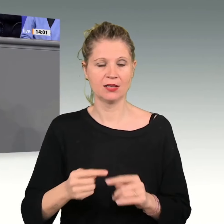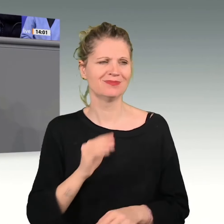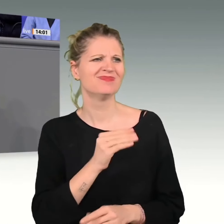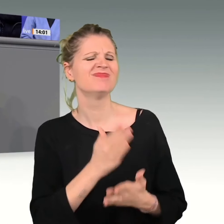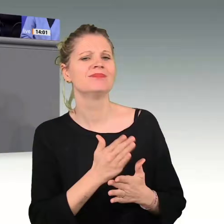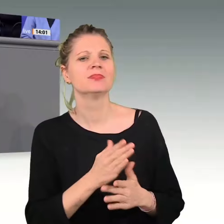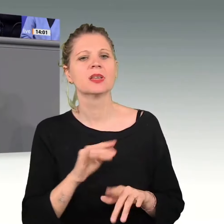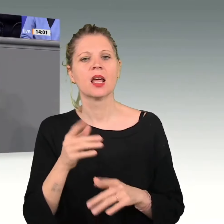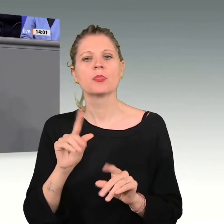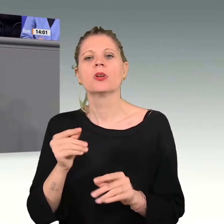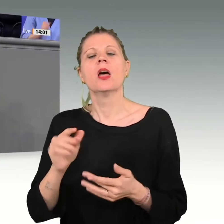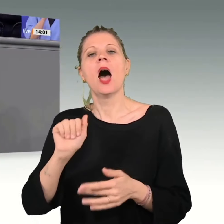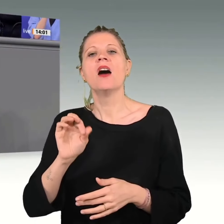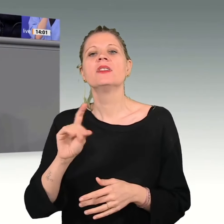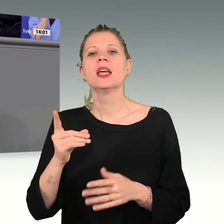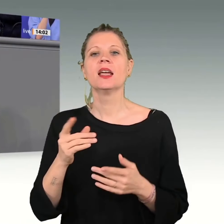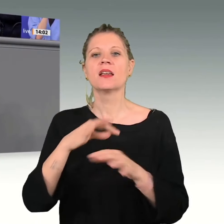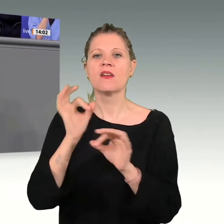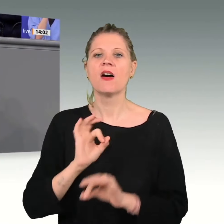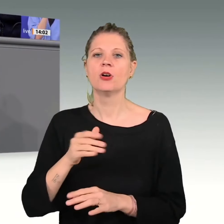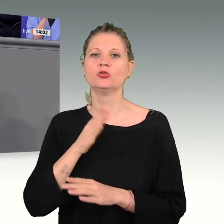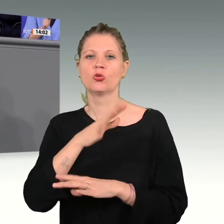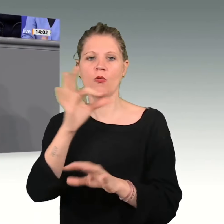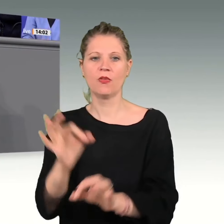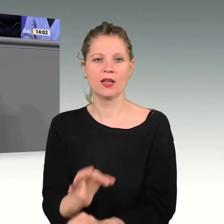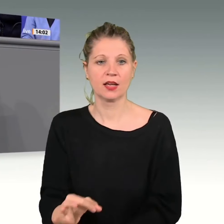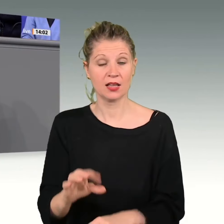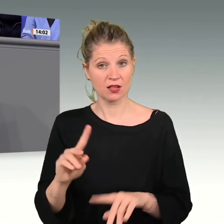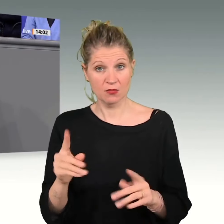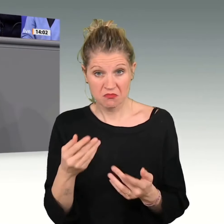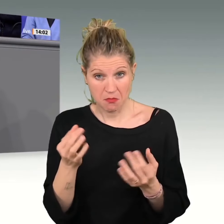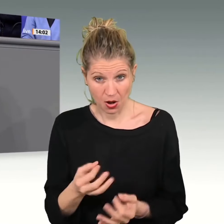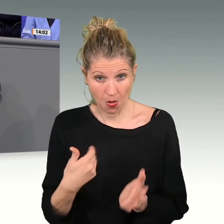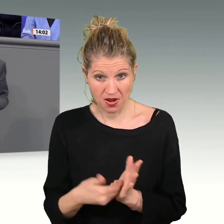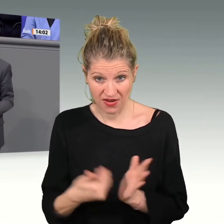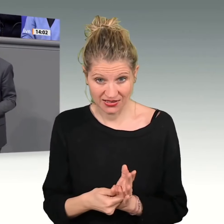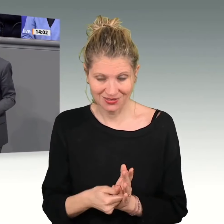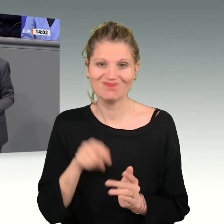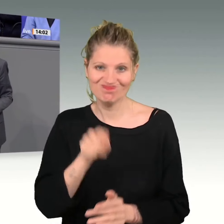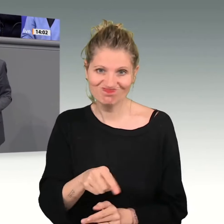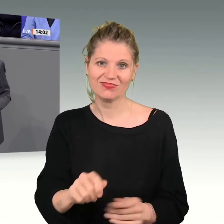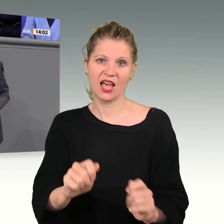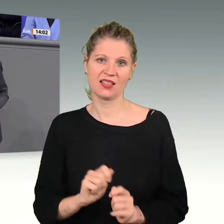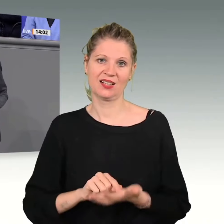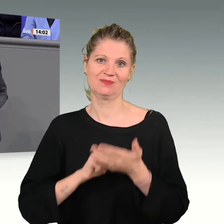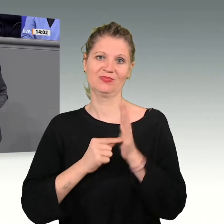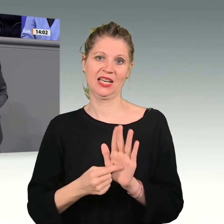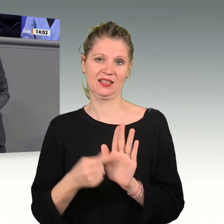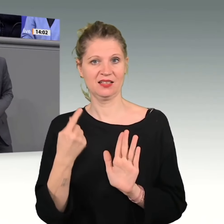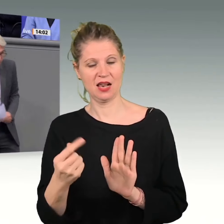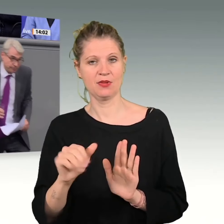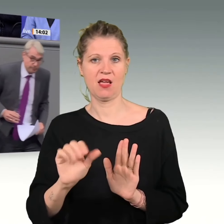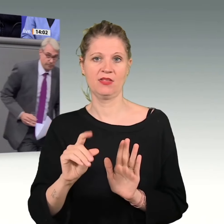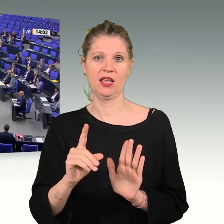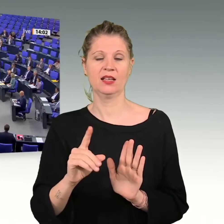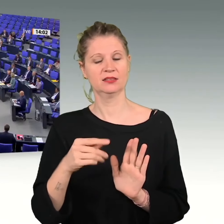Zukunftsfähigkeit, wenn es eines Beweises zu dieser Aussage bedurft hätte. Die AfD hat es mit ihrem Antrag heute selbst geliefert.